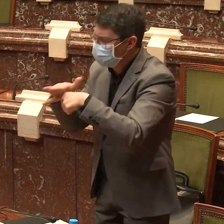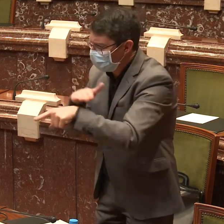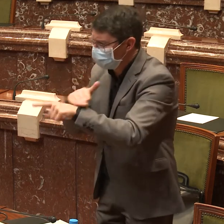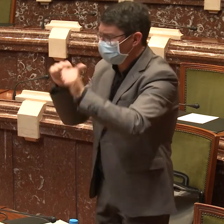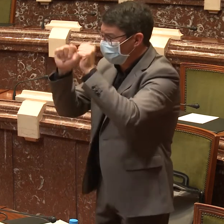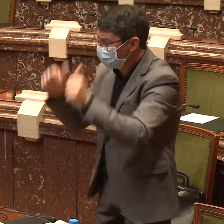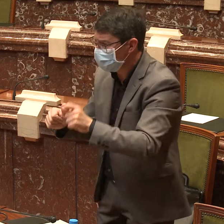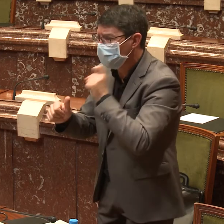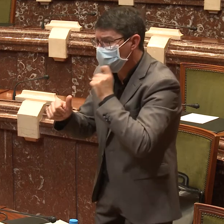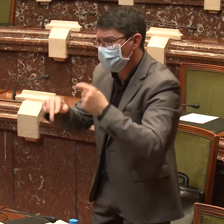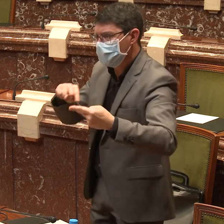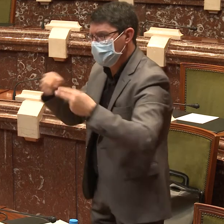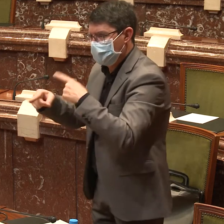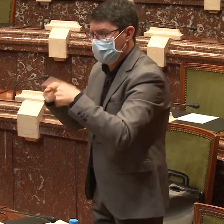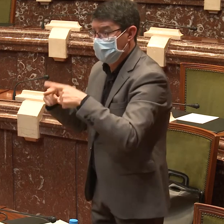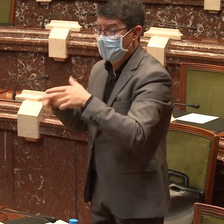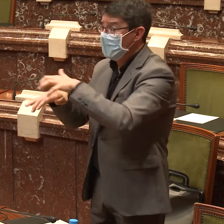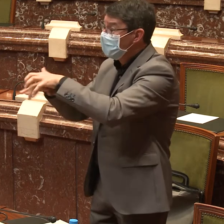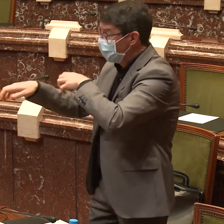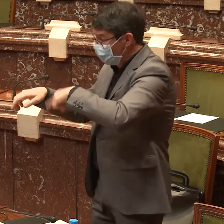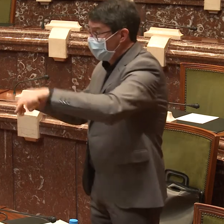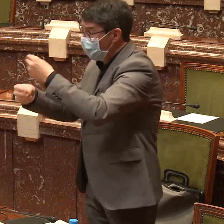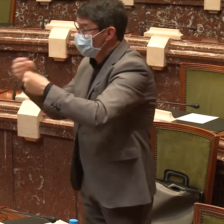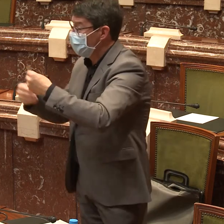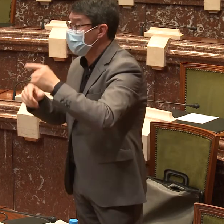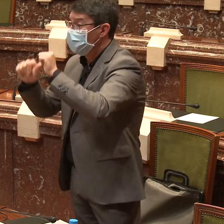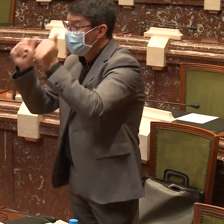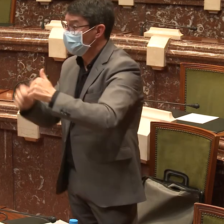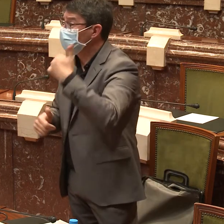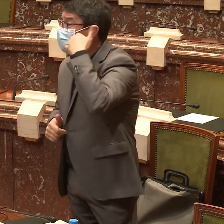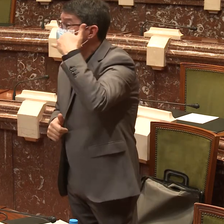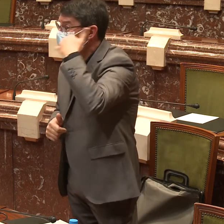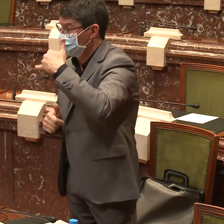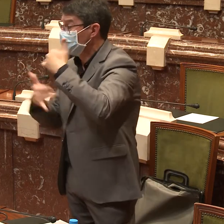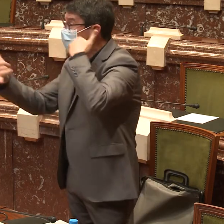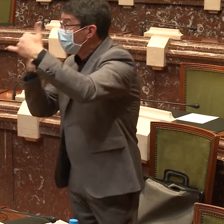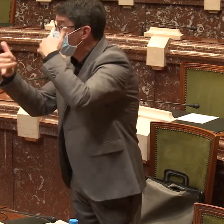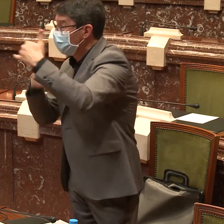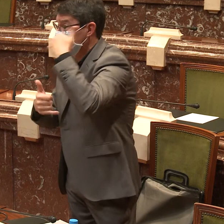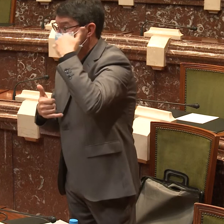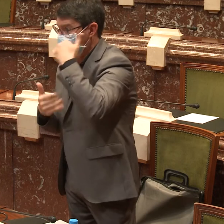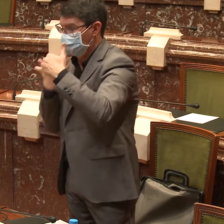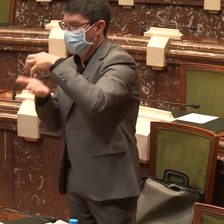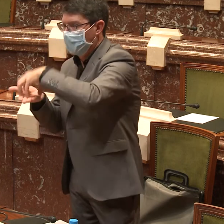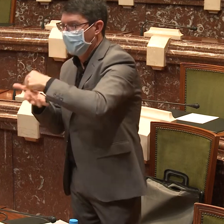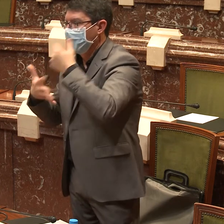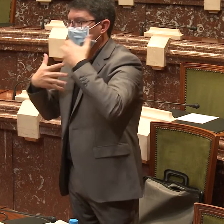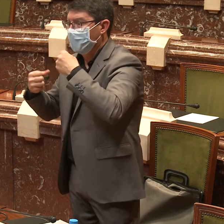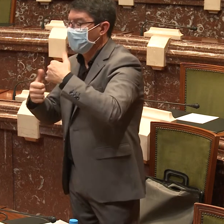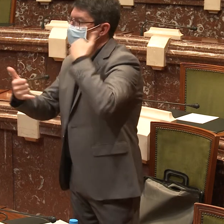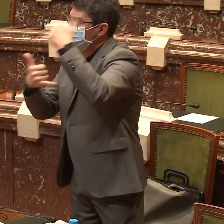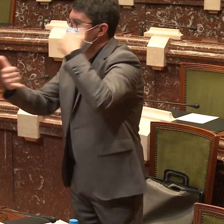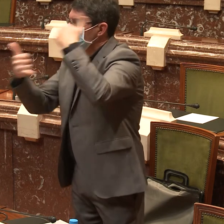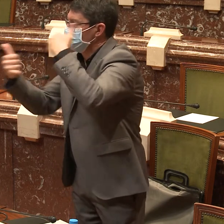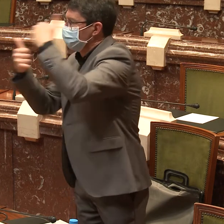intérprete o hacer alguna gestión de alguna manera, la mayoría de atenciones son vía